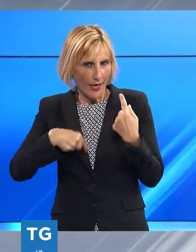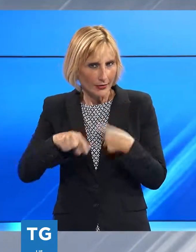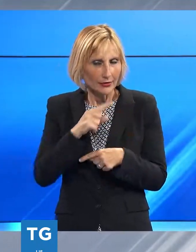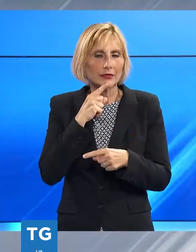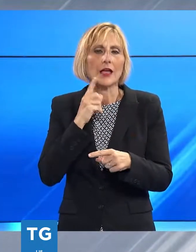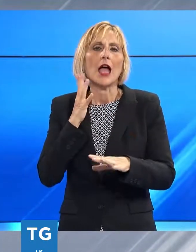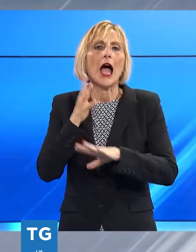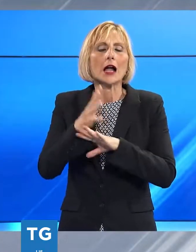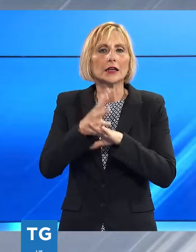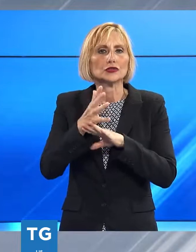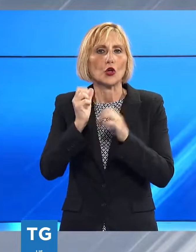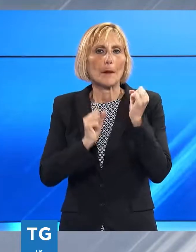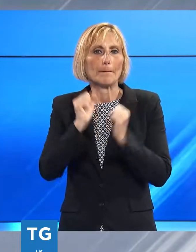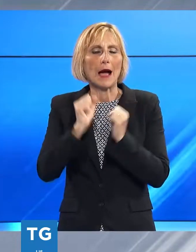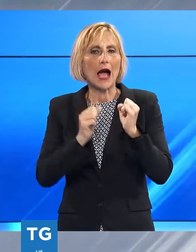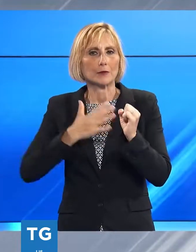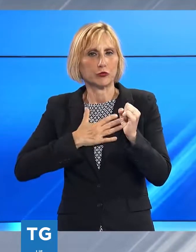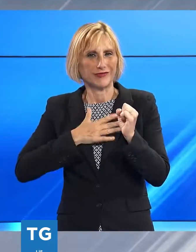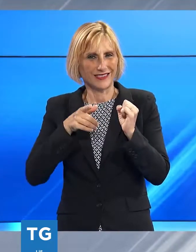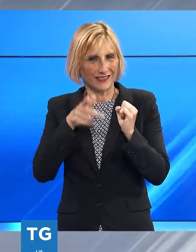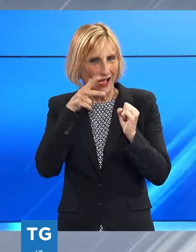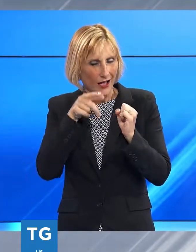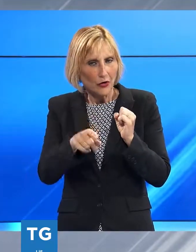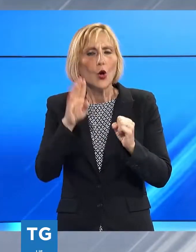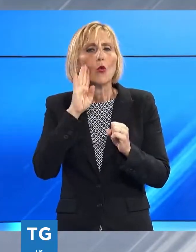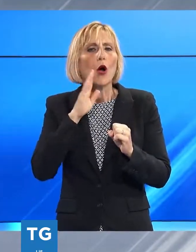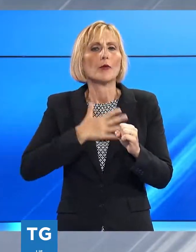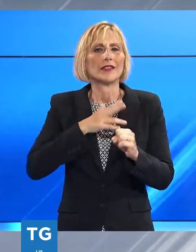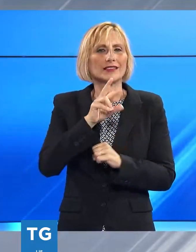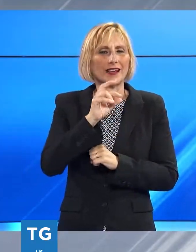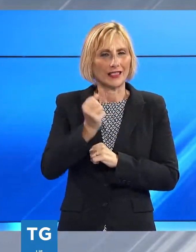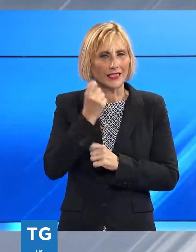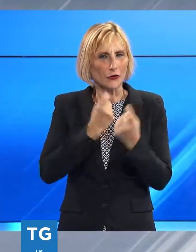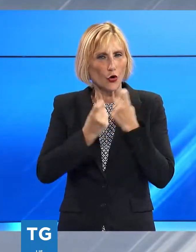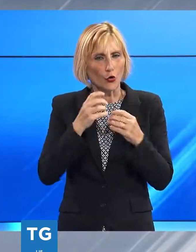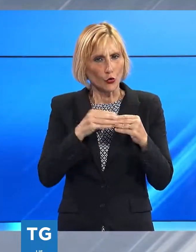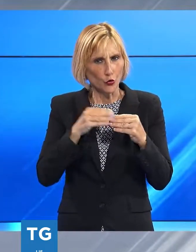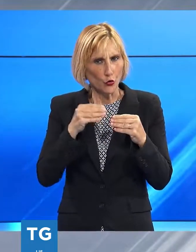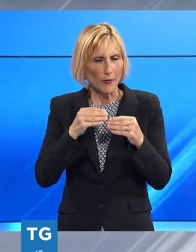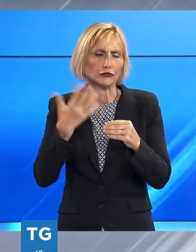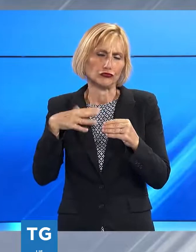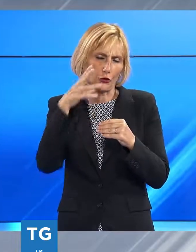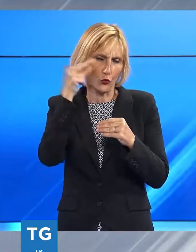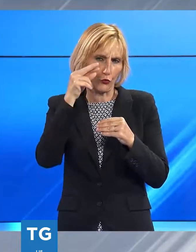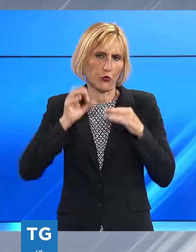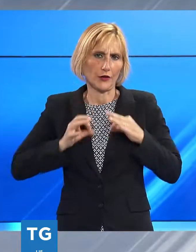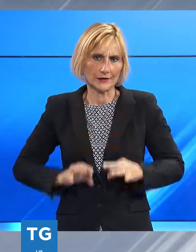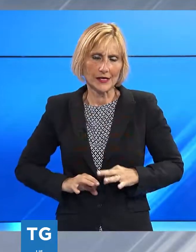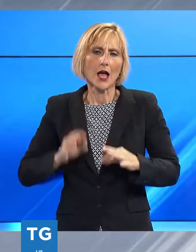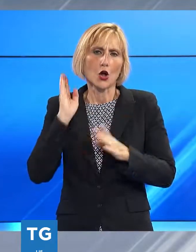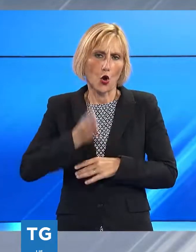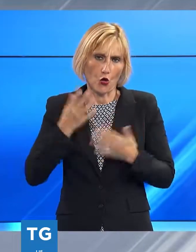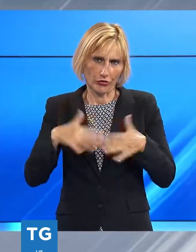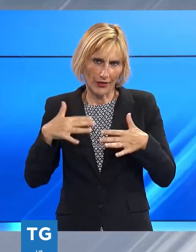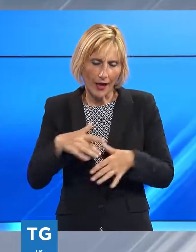Sul posto gli operatori hanno arrestato un uomo di 30 anni di capannori di origine rumena con precedenti di polizia e condanne, oltre